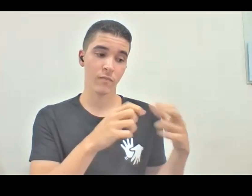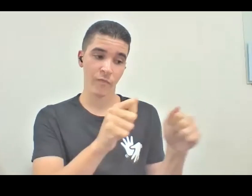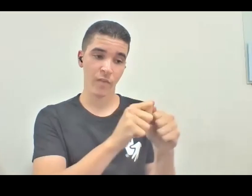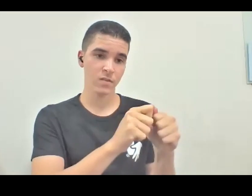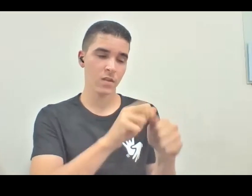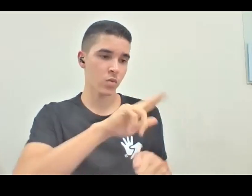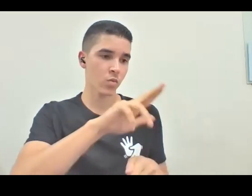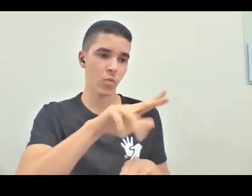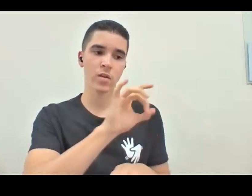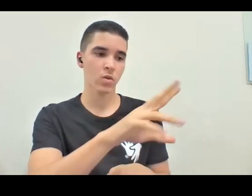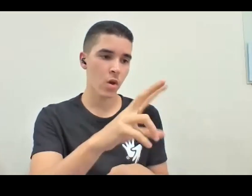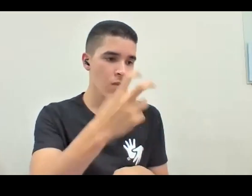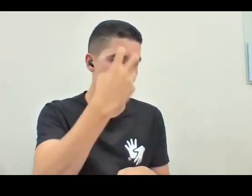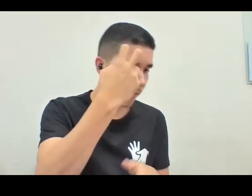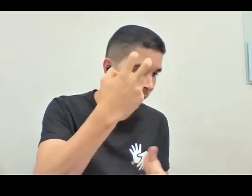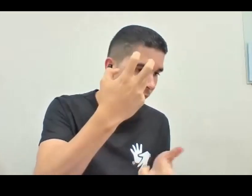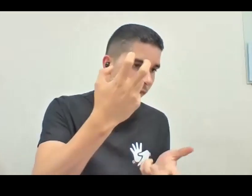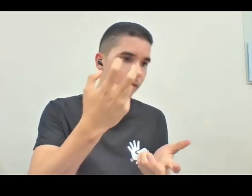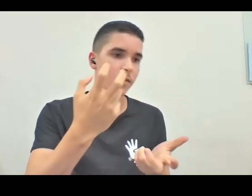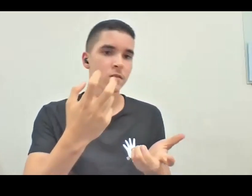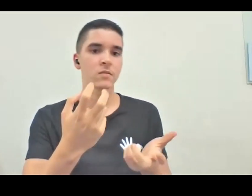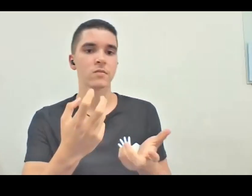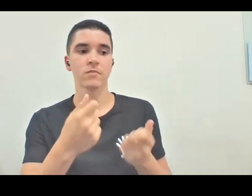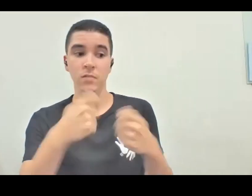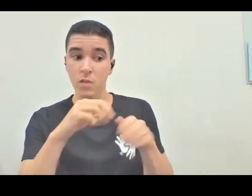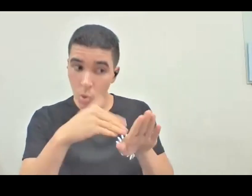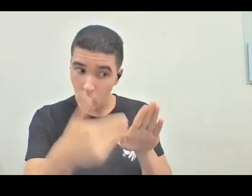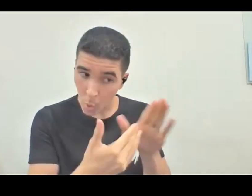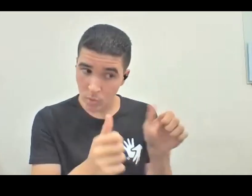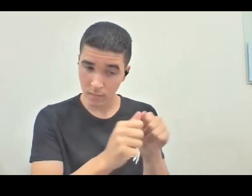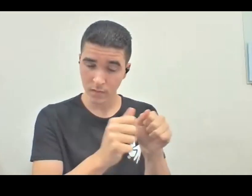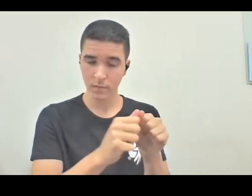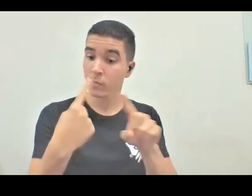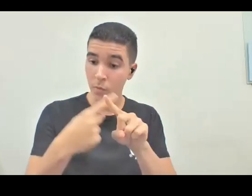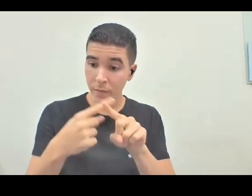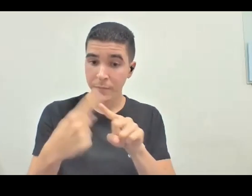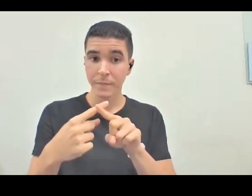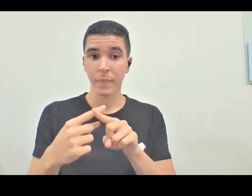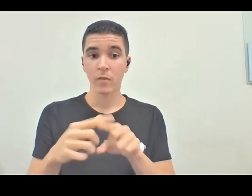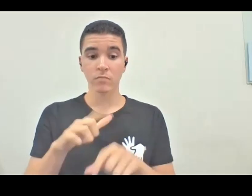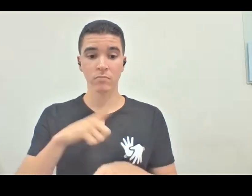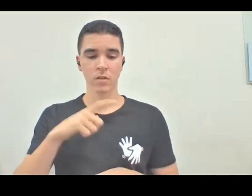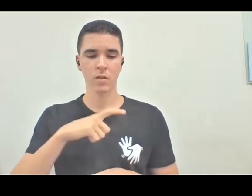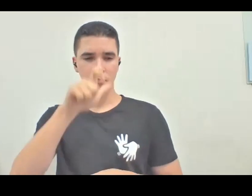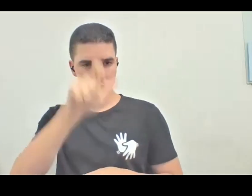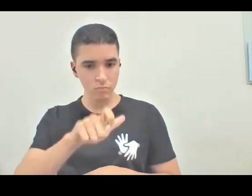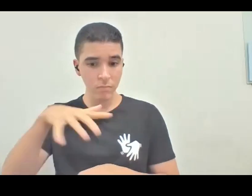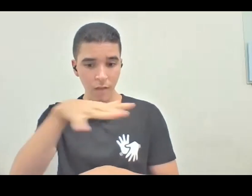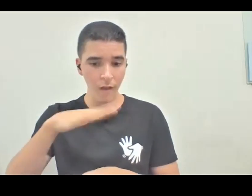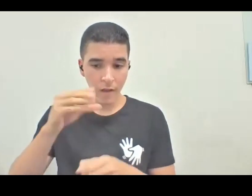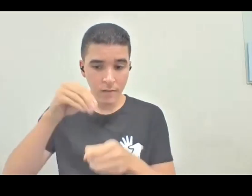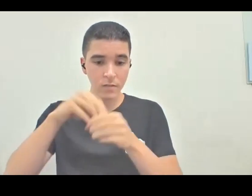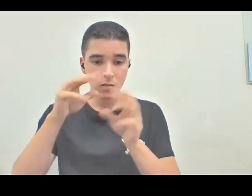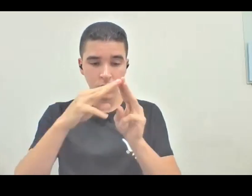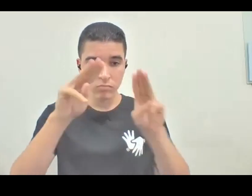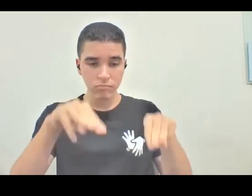não. Por quê? Porque quando você, então é, respondendo isso, quando você tem uma pessoa da área dentro do museu, dentro